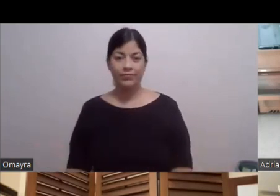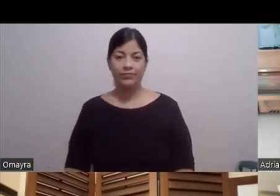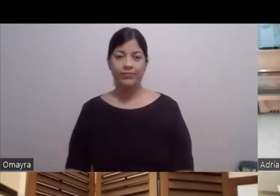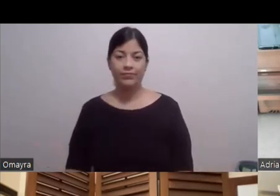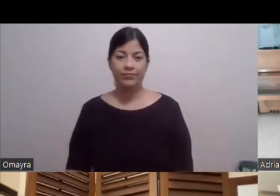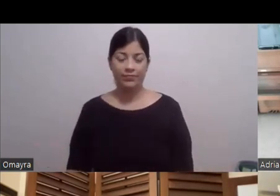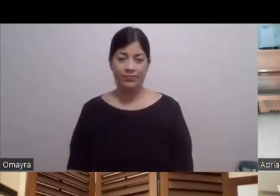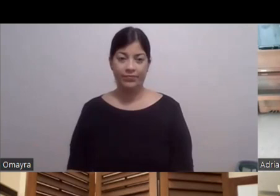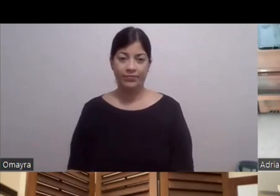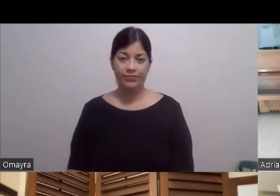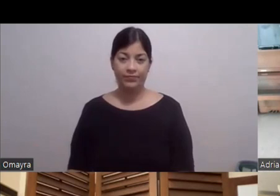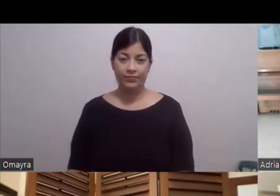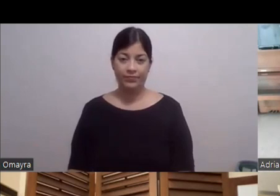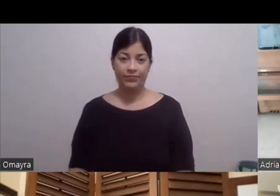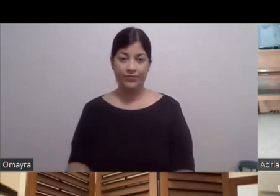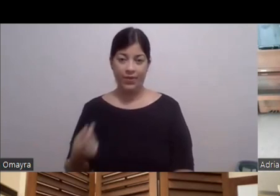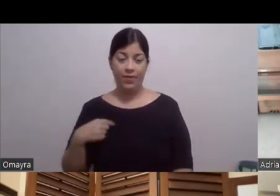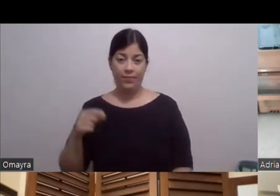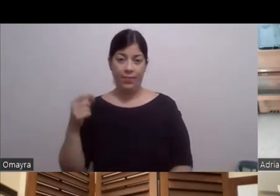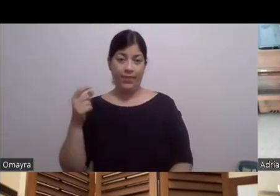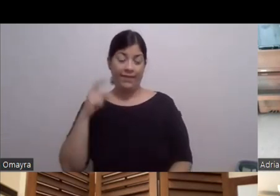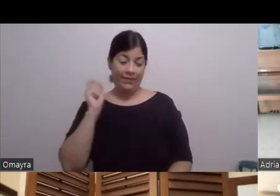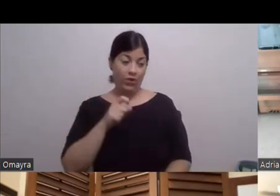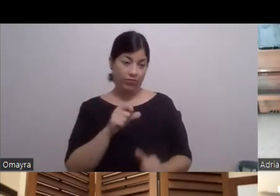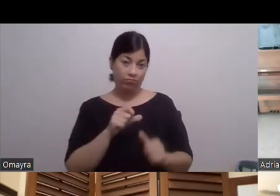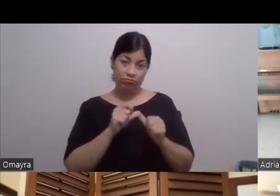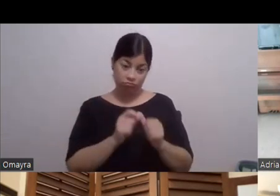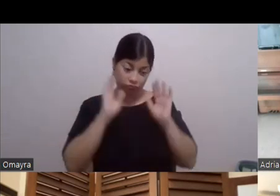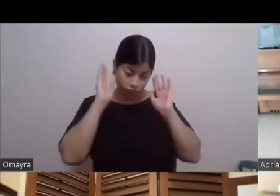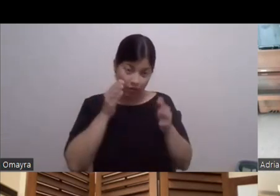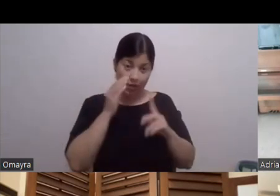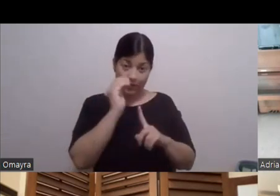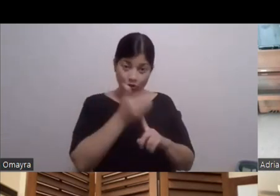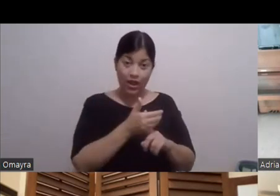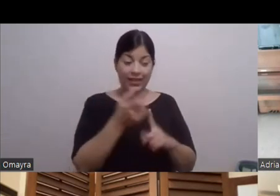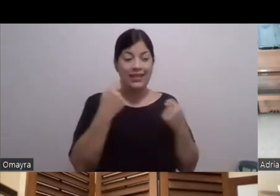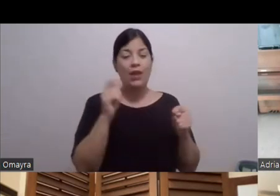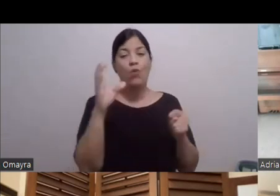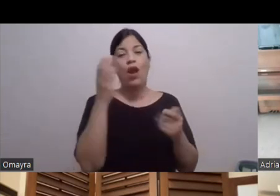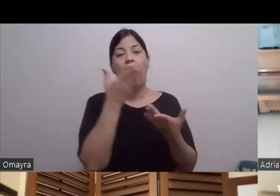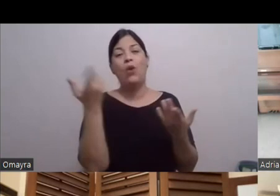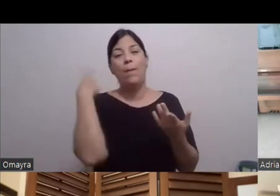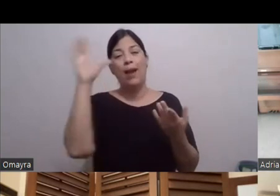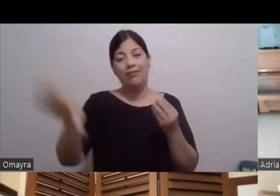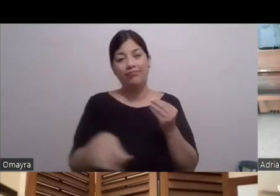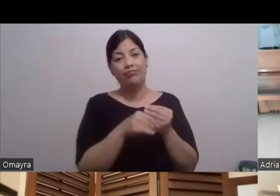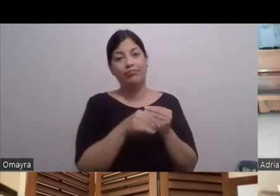Sin quitarle el personaje Lo que debe ser Pero uno siempre trataba De buscarle algo Dime Néstor Néstor te